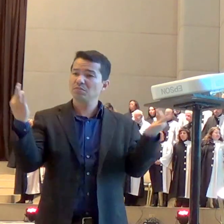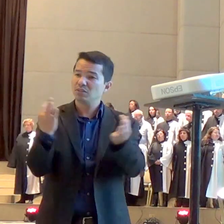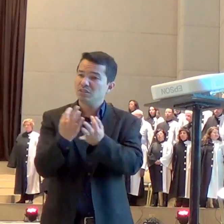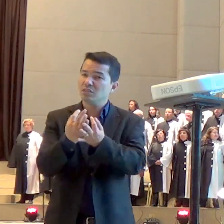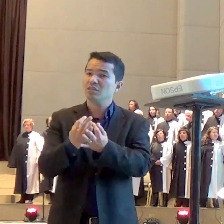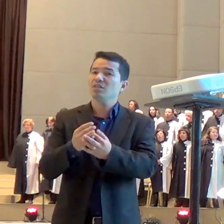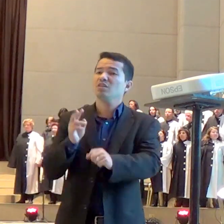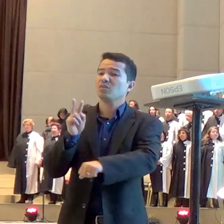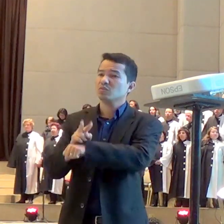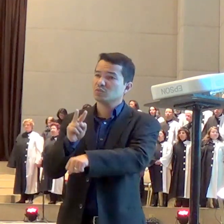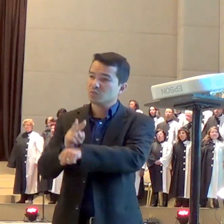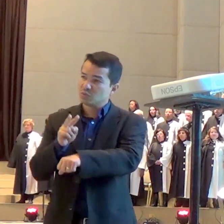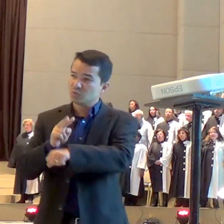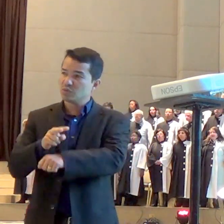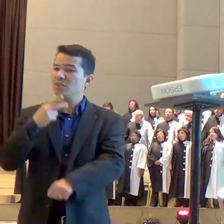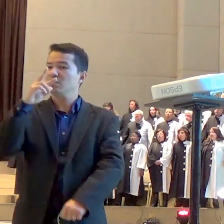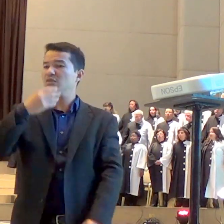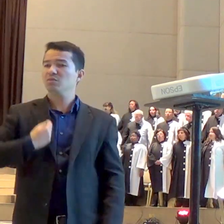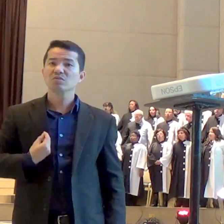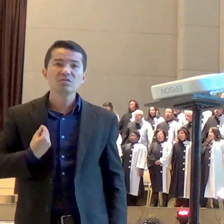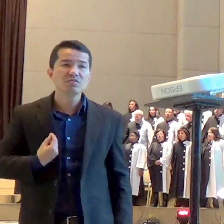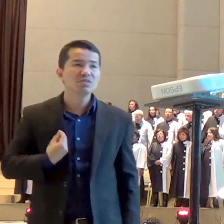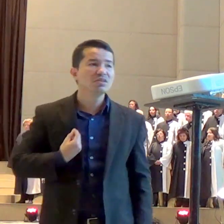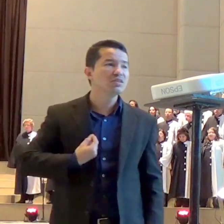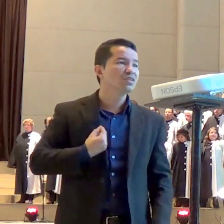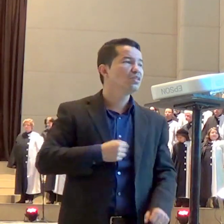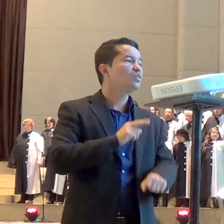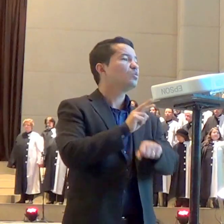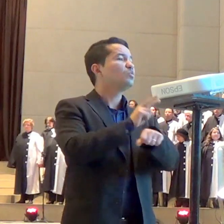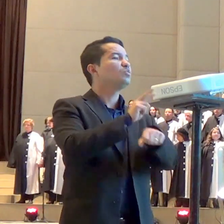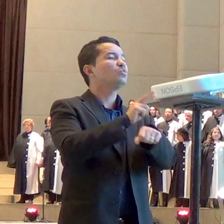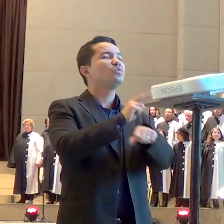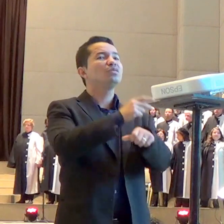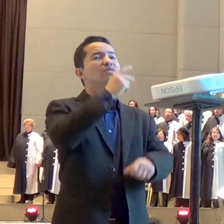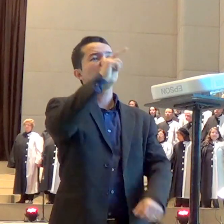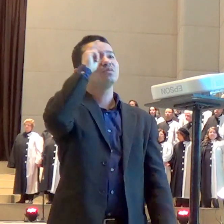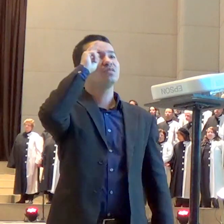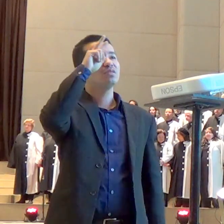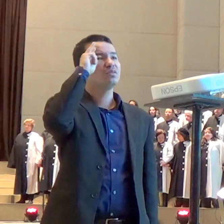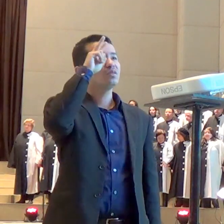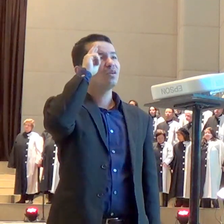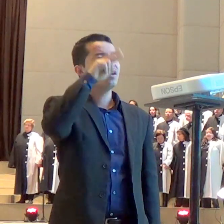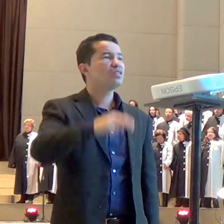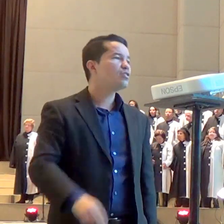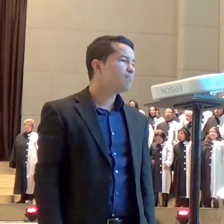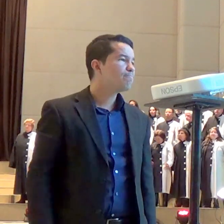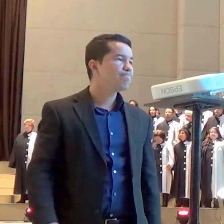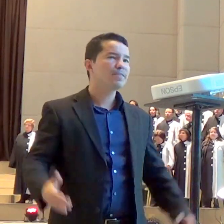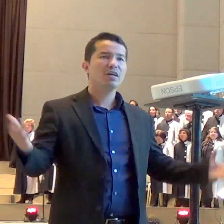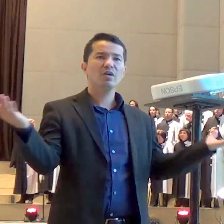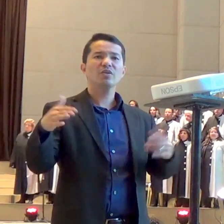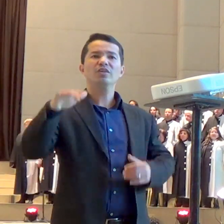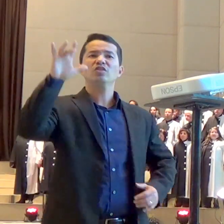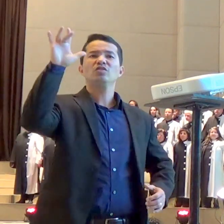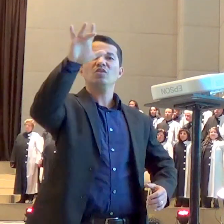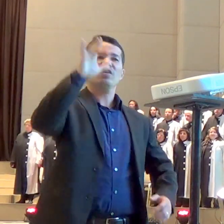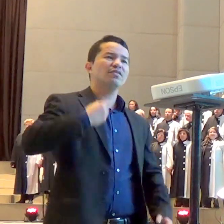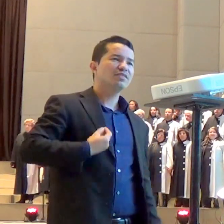brasas vivas do altar não é isso e levem para tocar essa vida você lembra que o anjo do Senhor